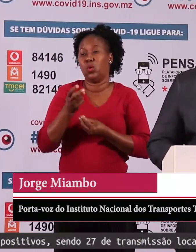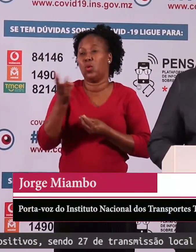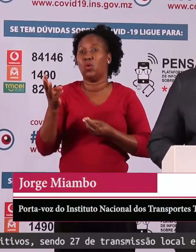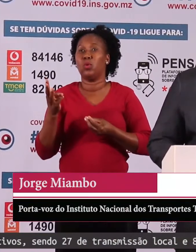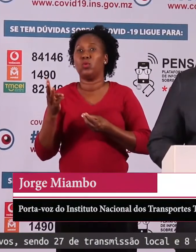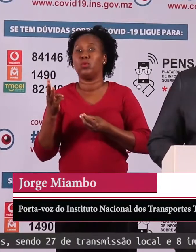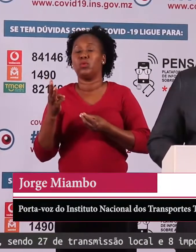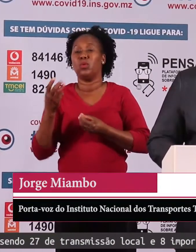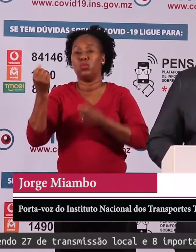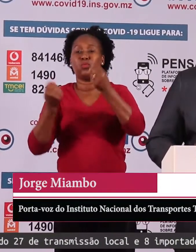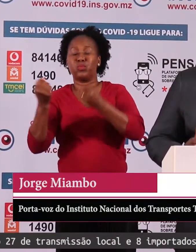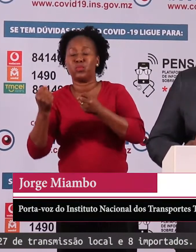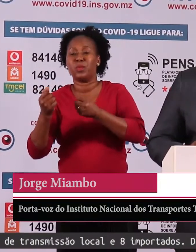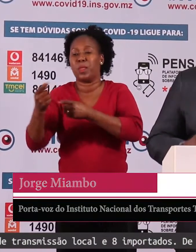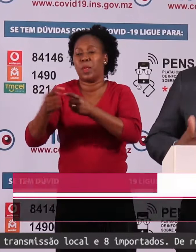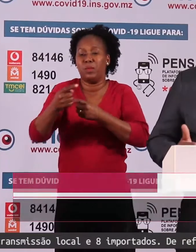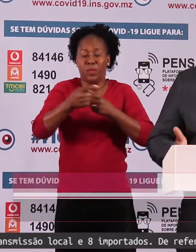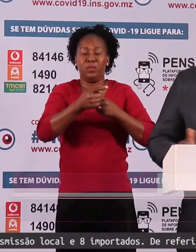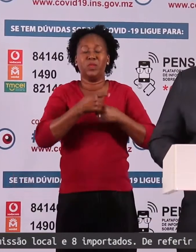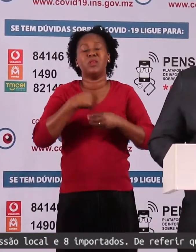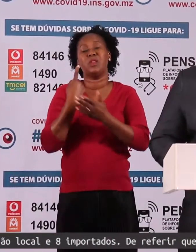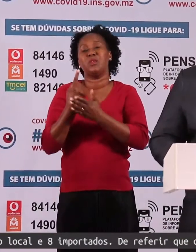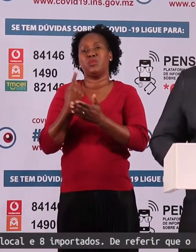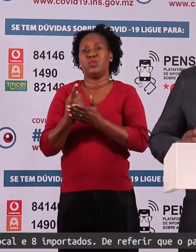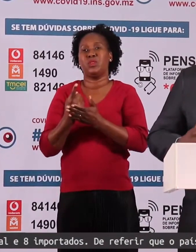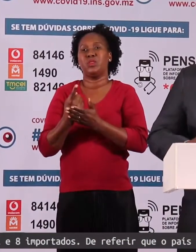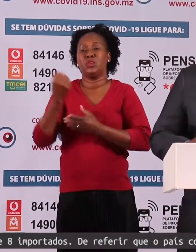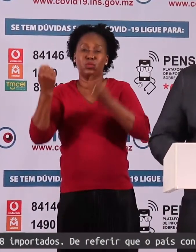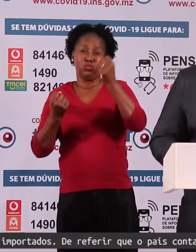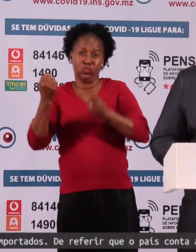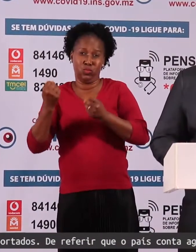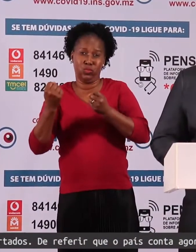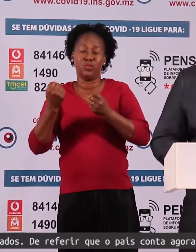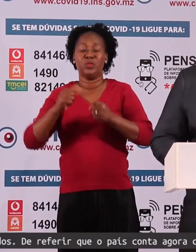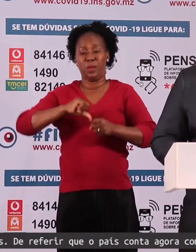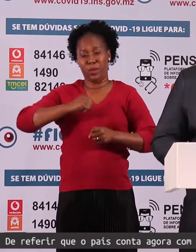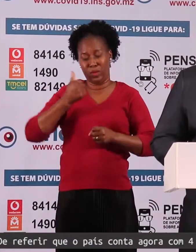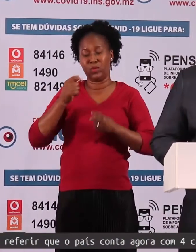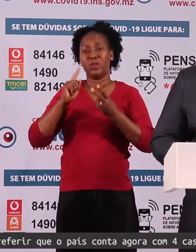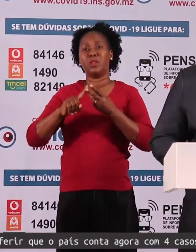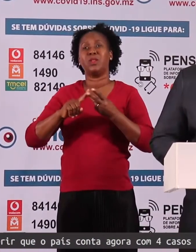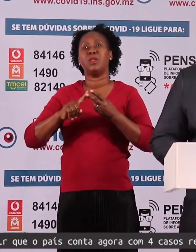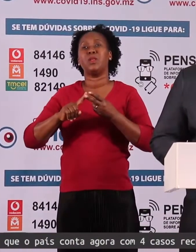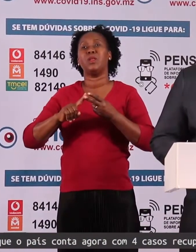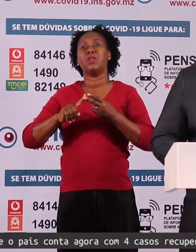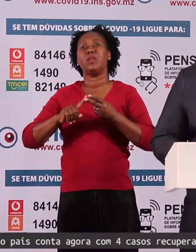recomendável que no transporte particular, no transporte privado, se use